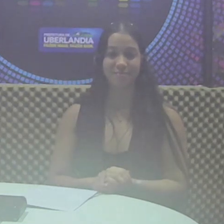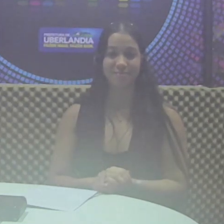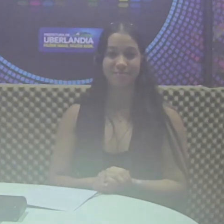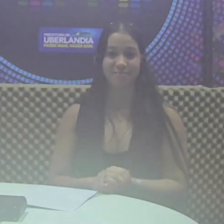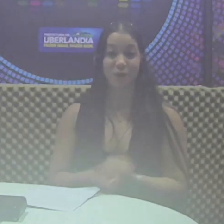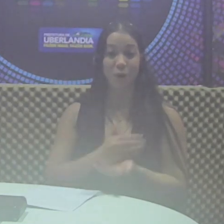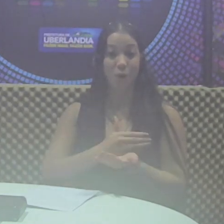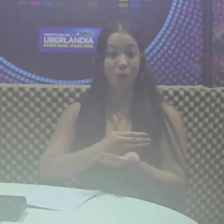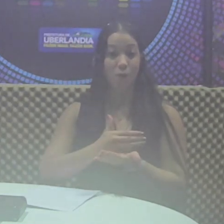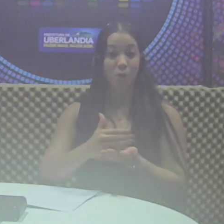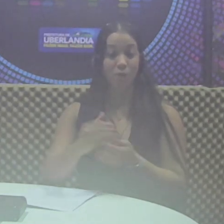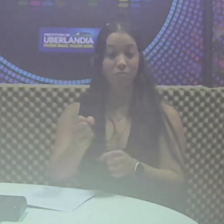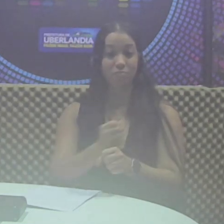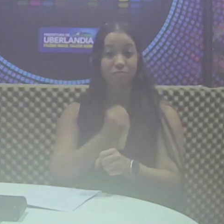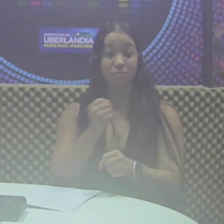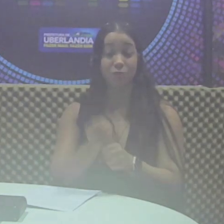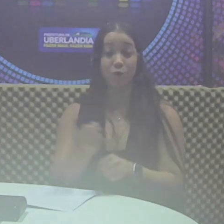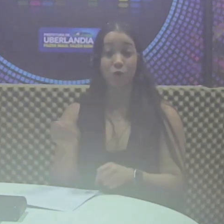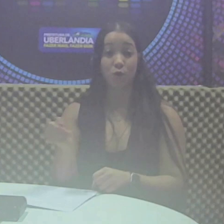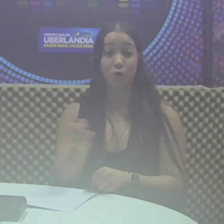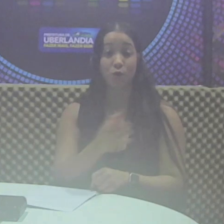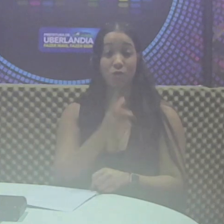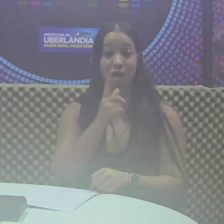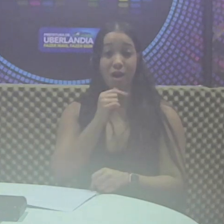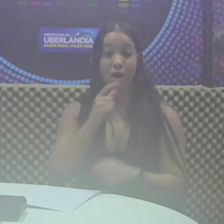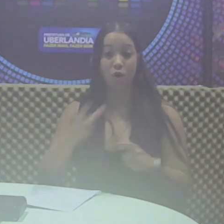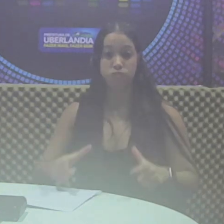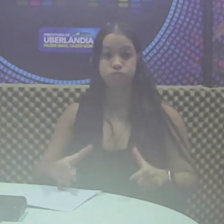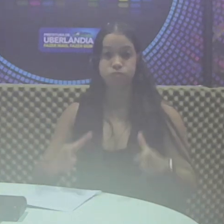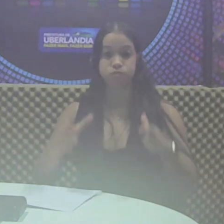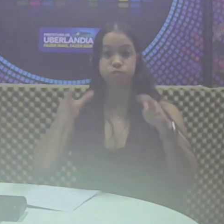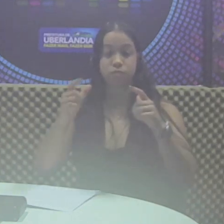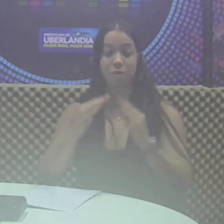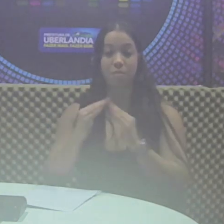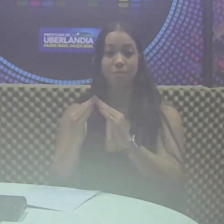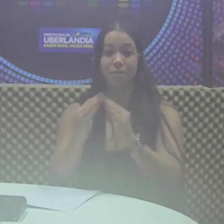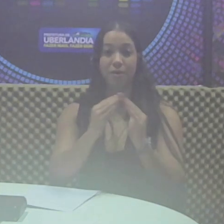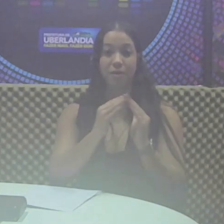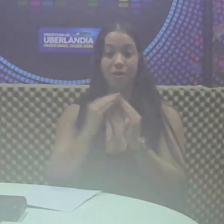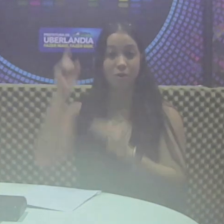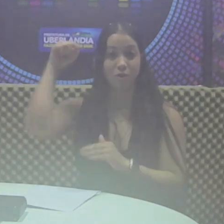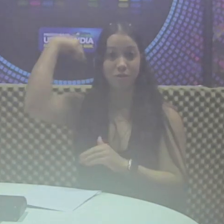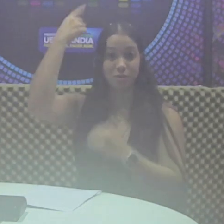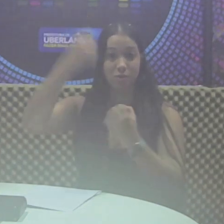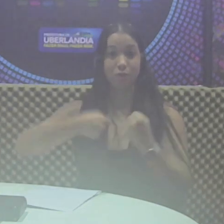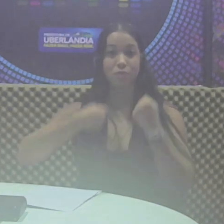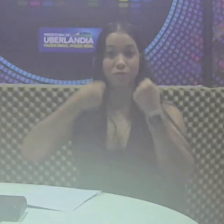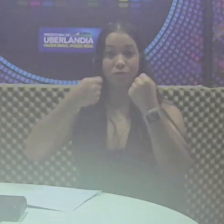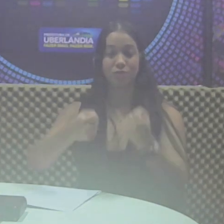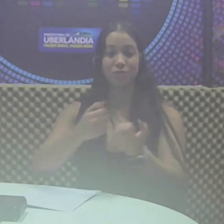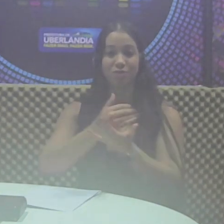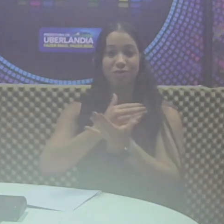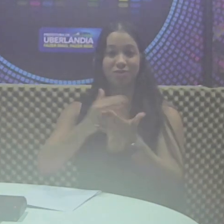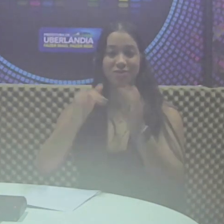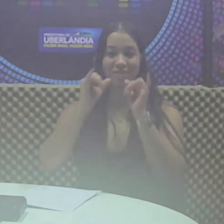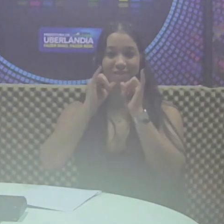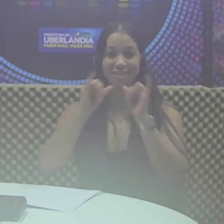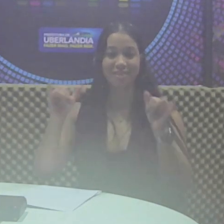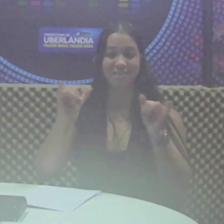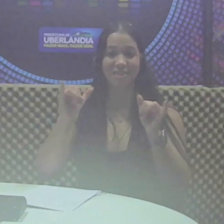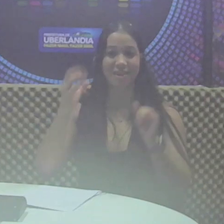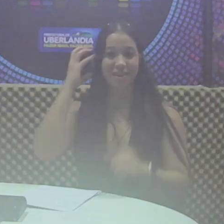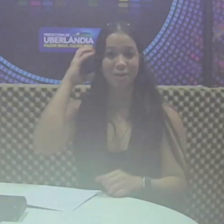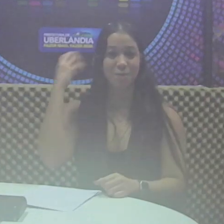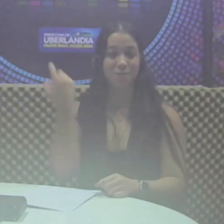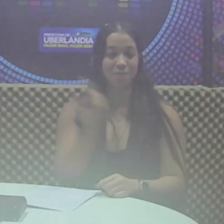Iniciada a construção do novo centro de reservação no bairro São Jorge. Essas e outras notícias a partir de agora